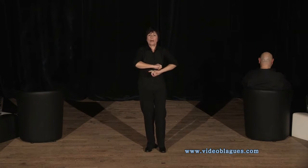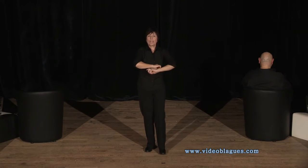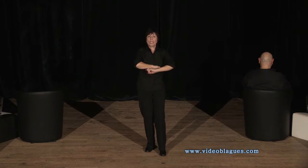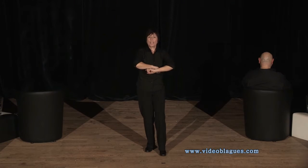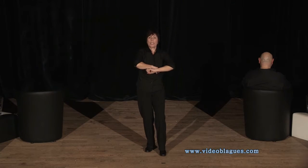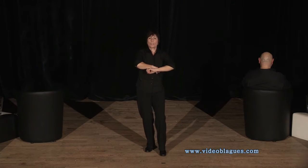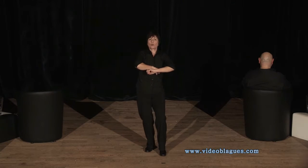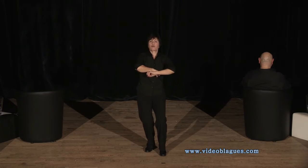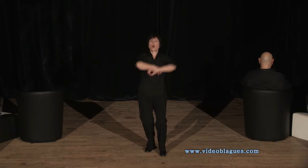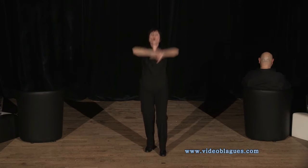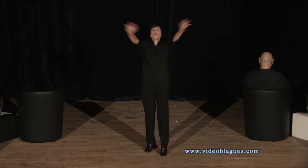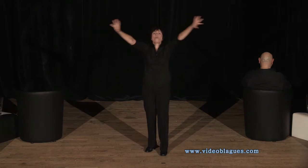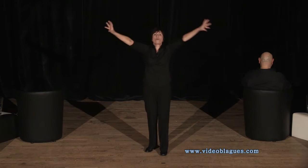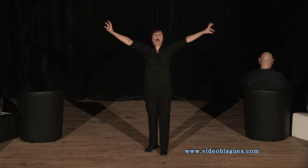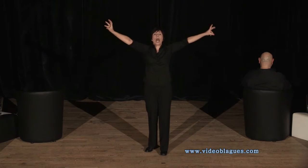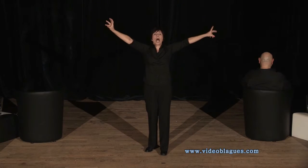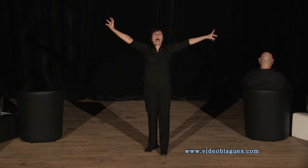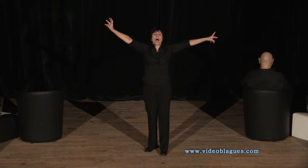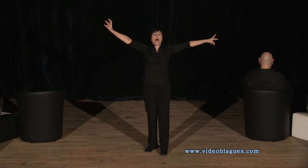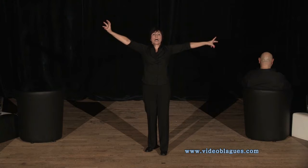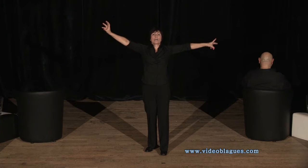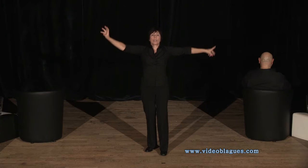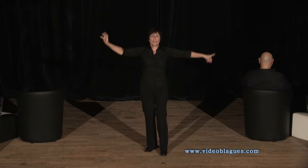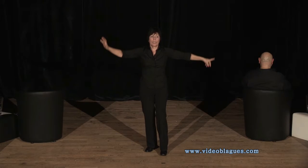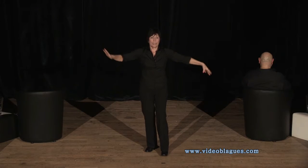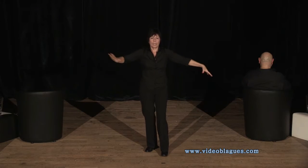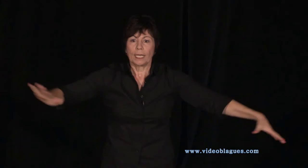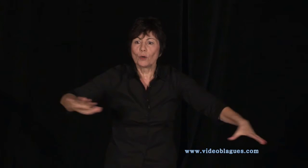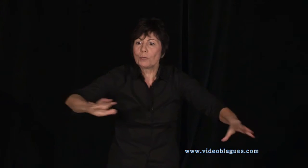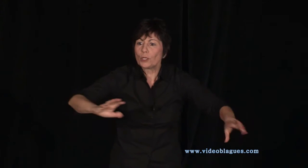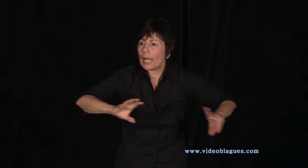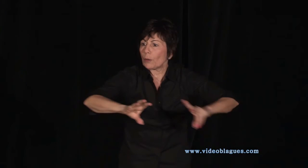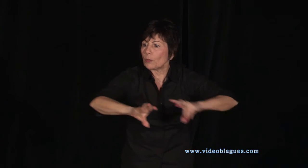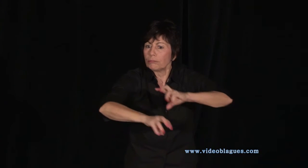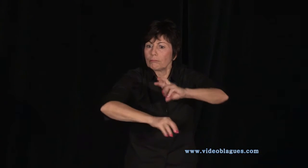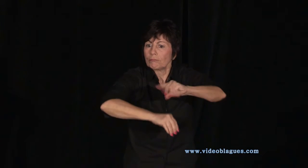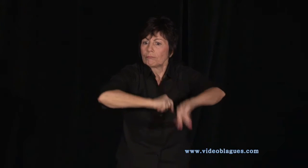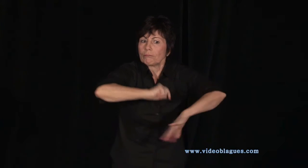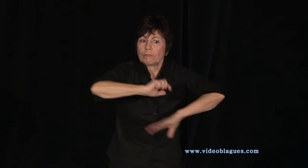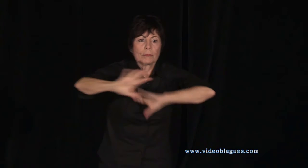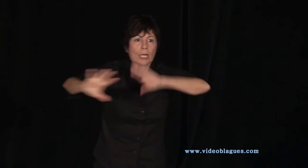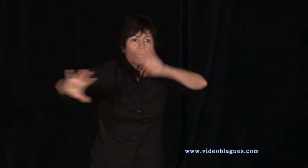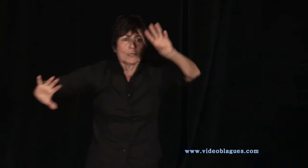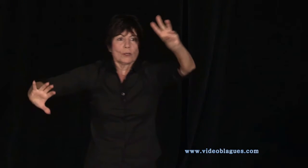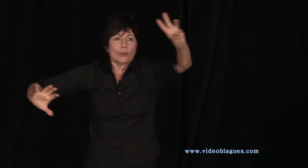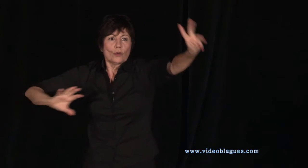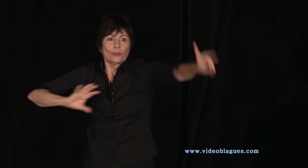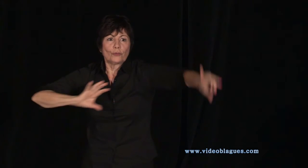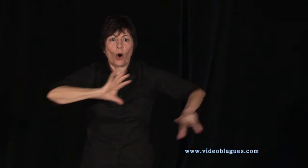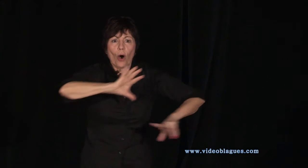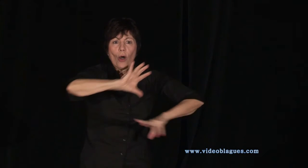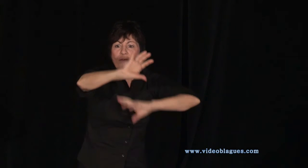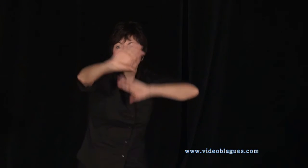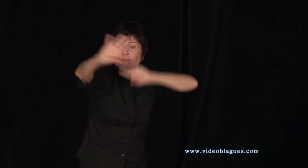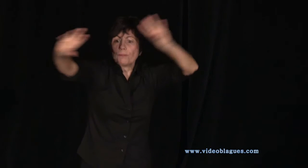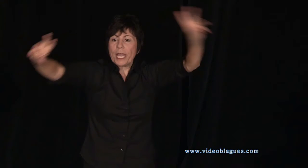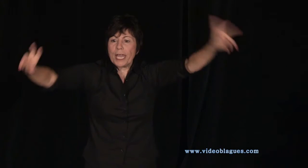la valise, voilà. Et au milieu via rue, dans la fumée,